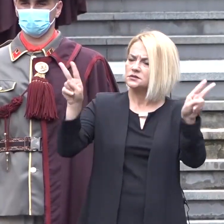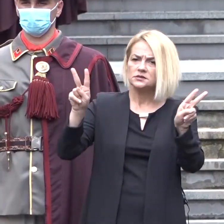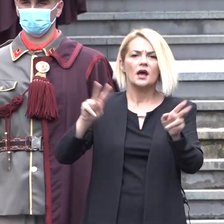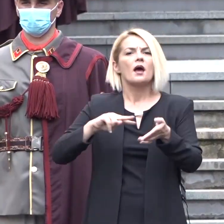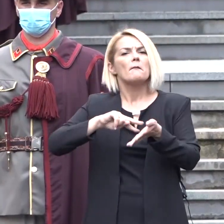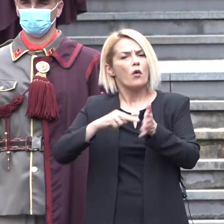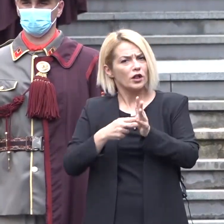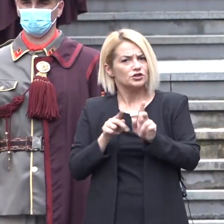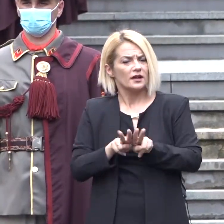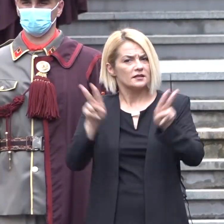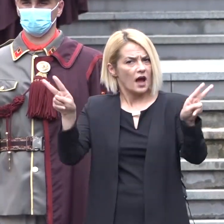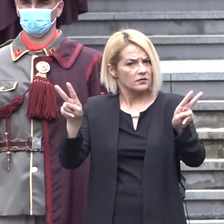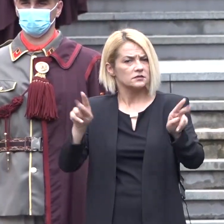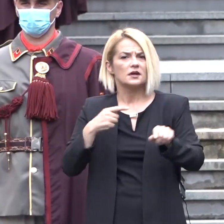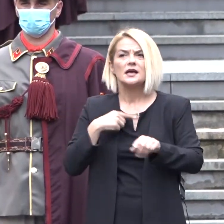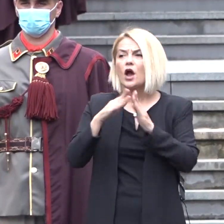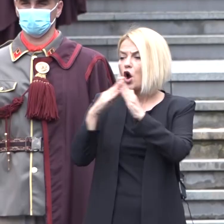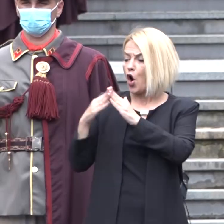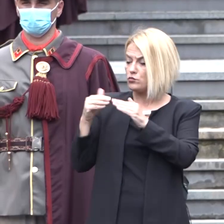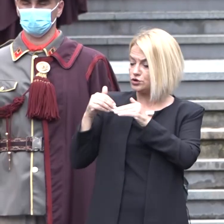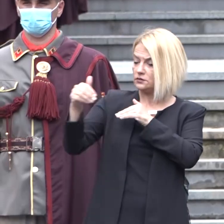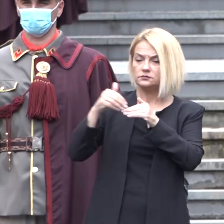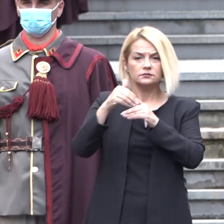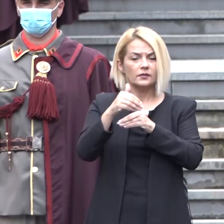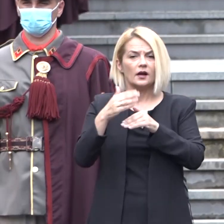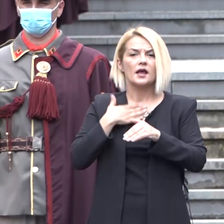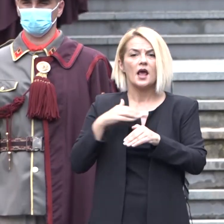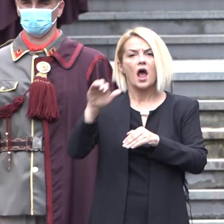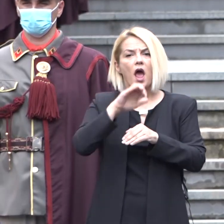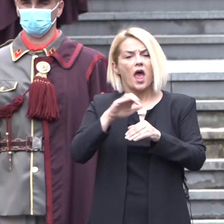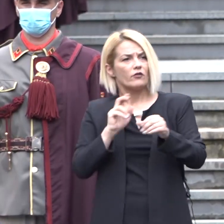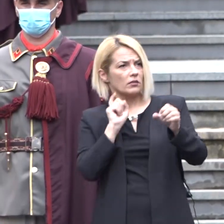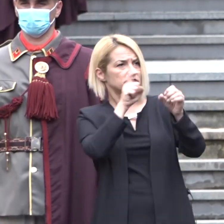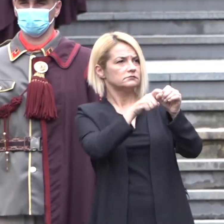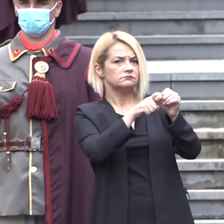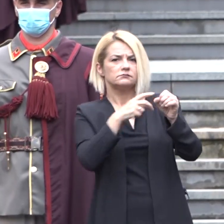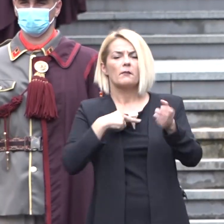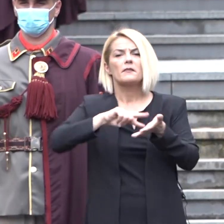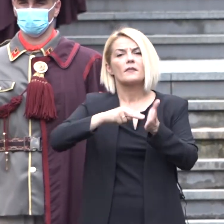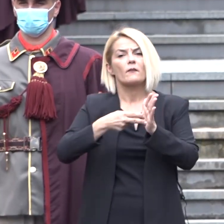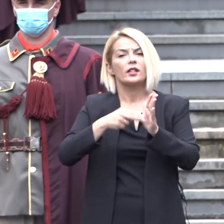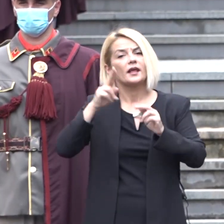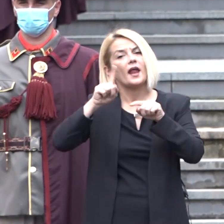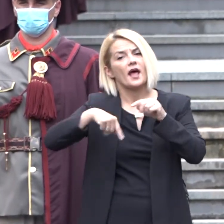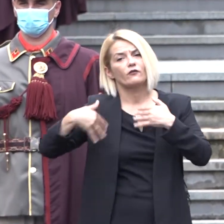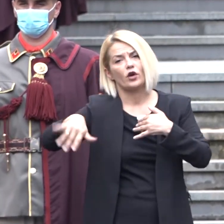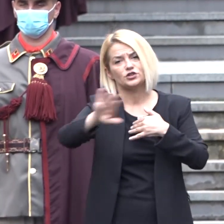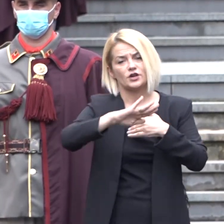систем, еквидистанцата кон сите соседи и евроатлантската ориентација во нашата надворешна политика.